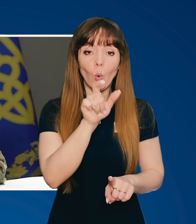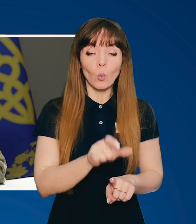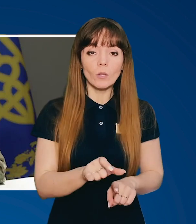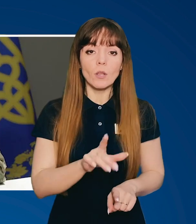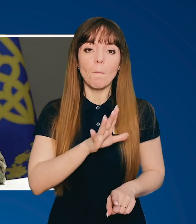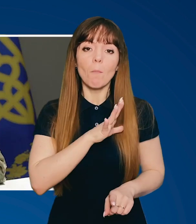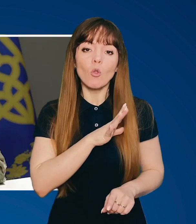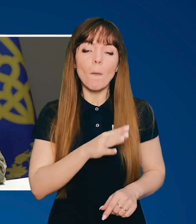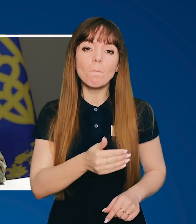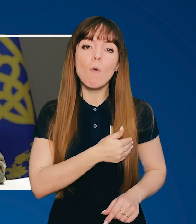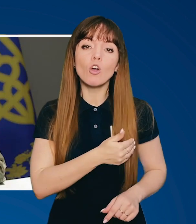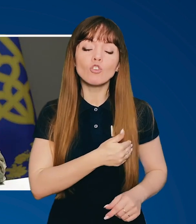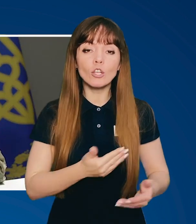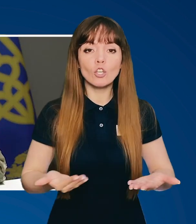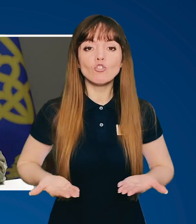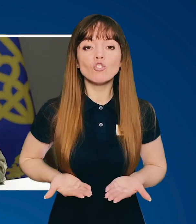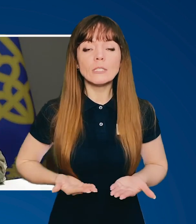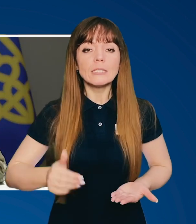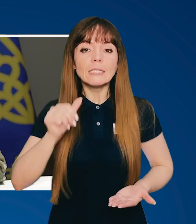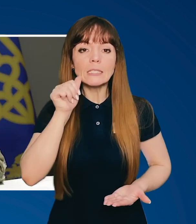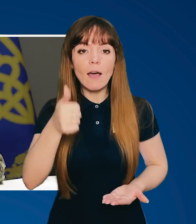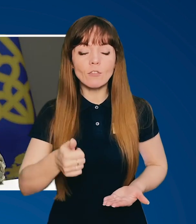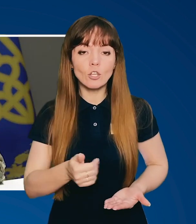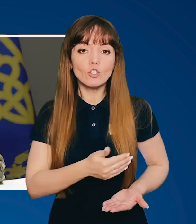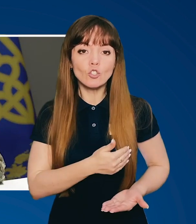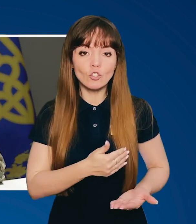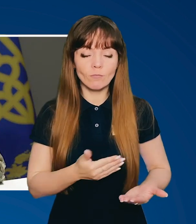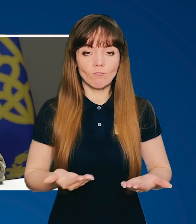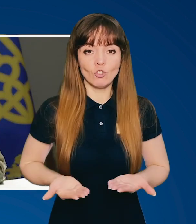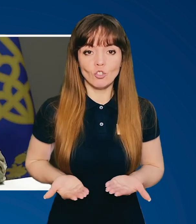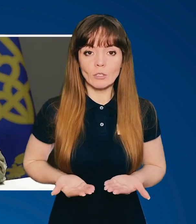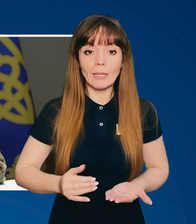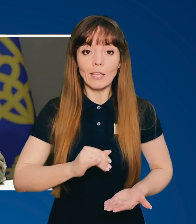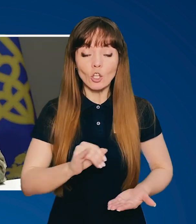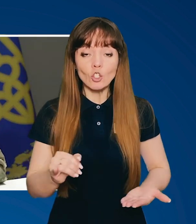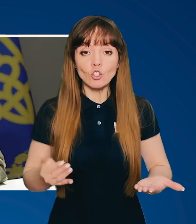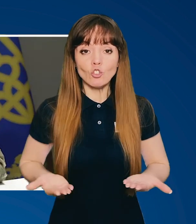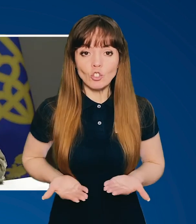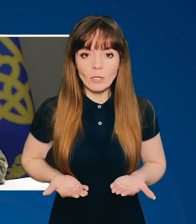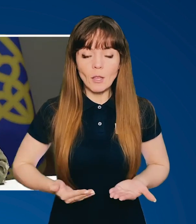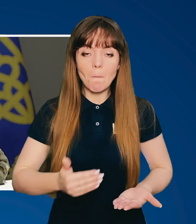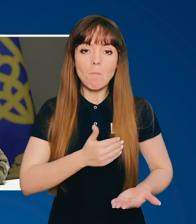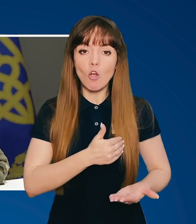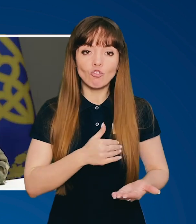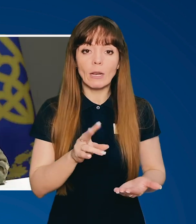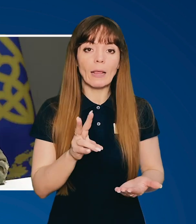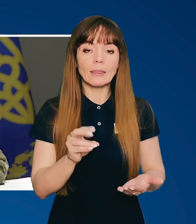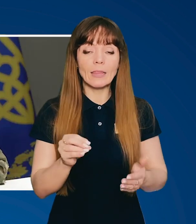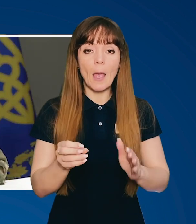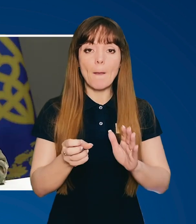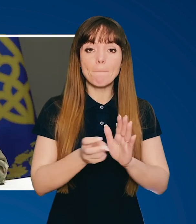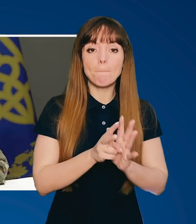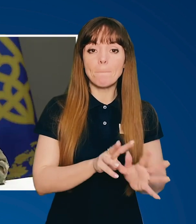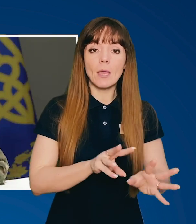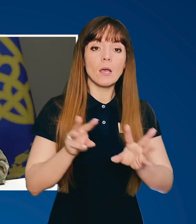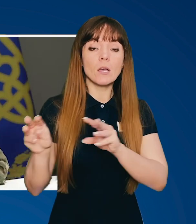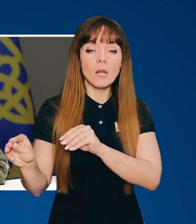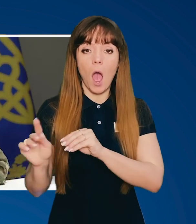людини було бажання жити завтра. І жити бажано не мігрантом, а